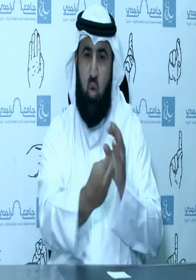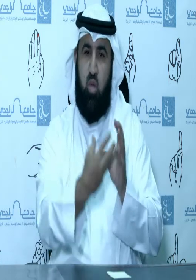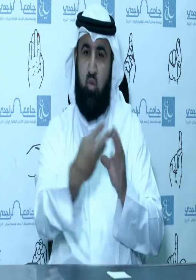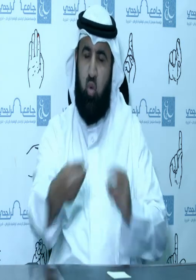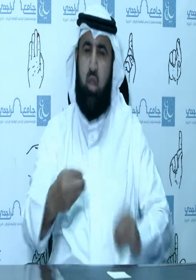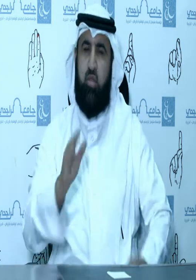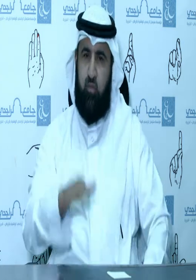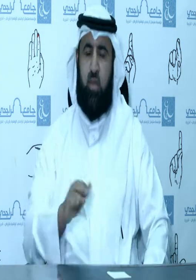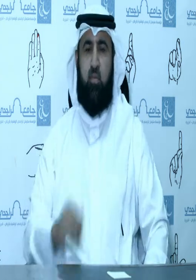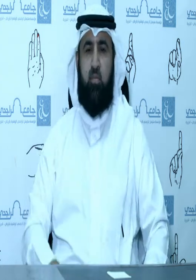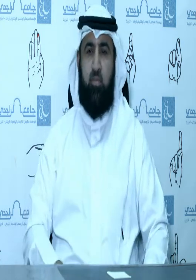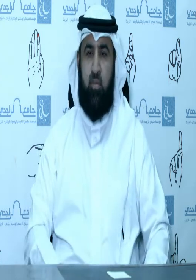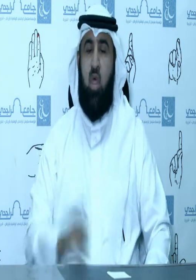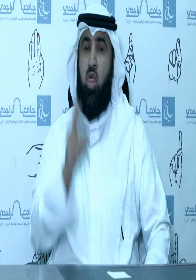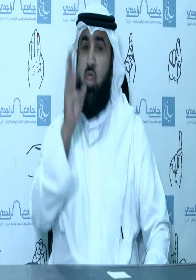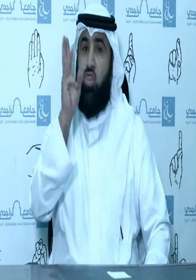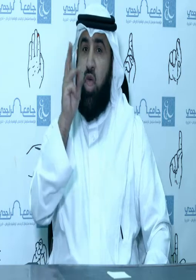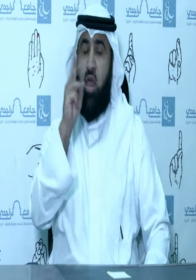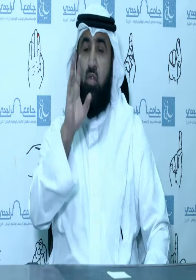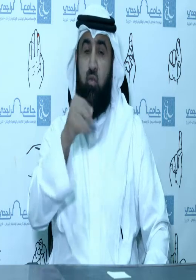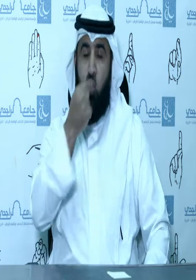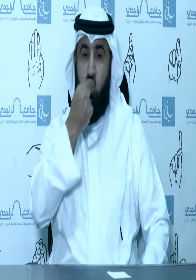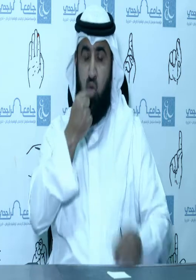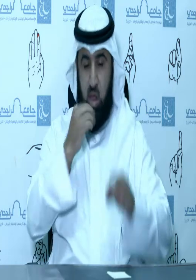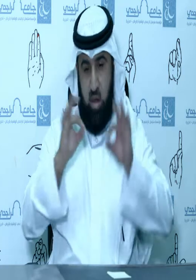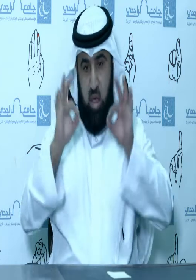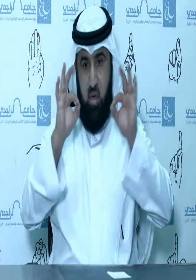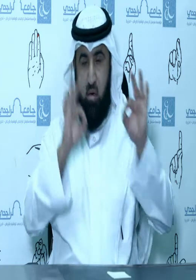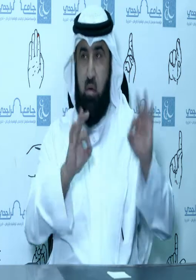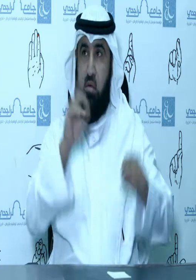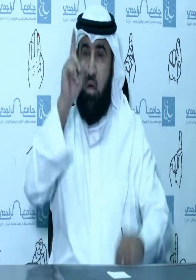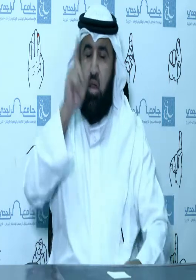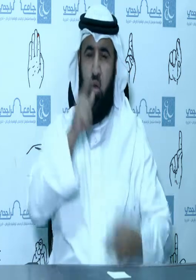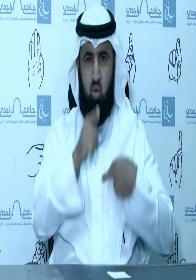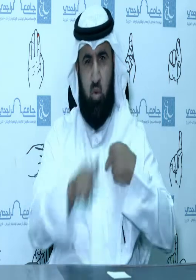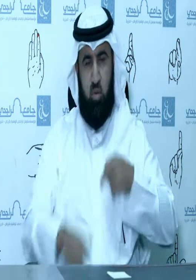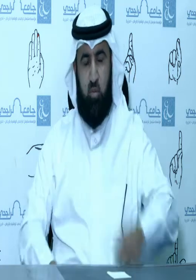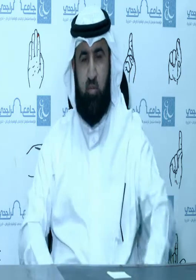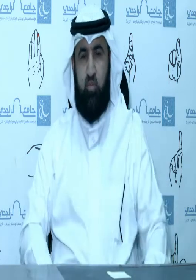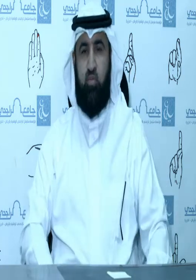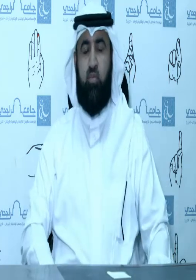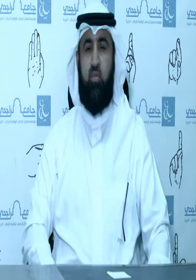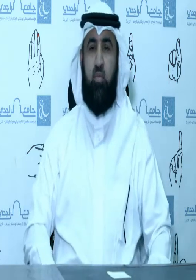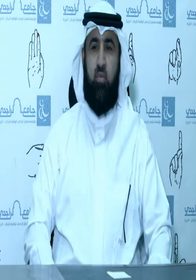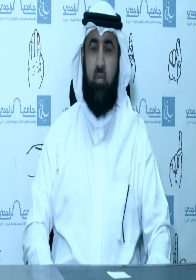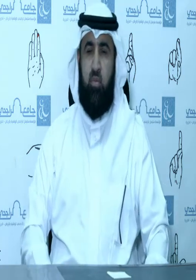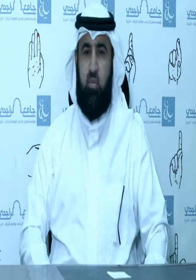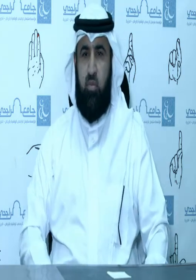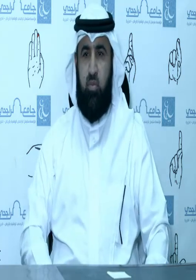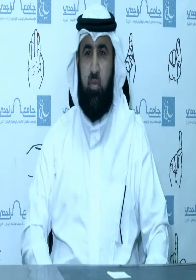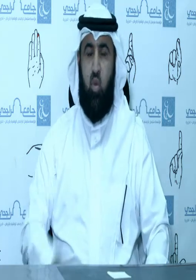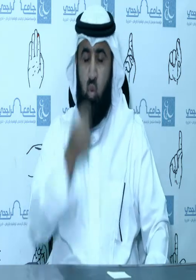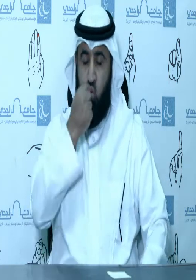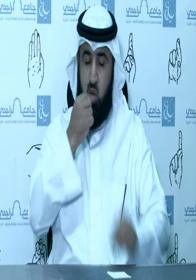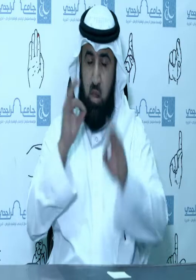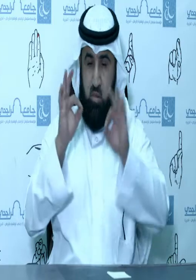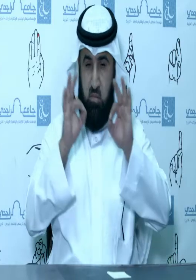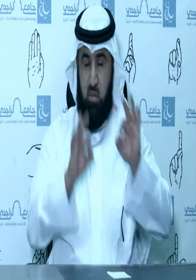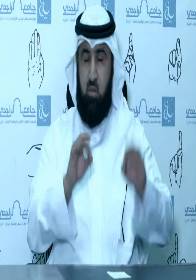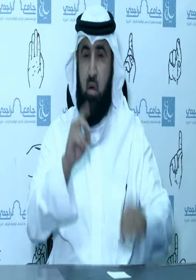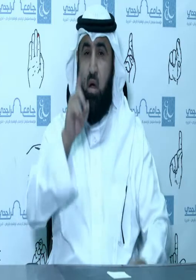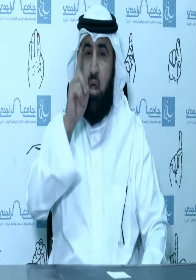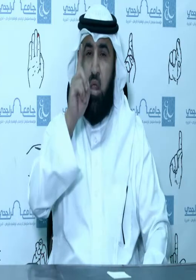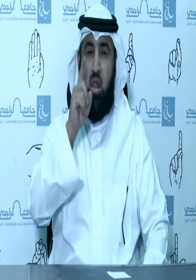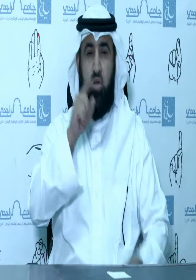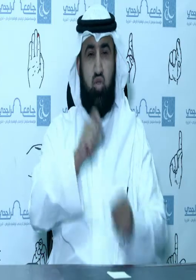ومرة بأنه آية من آياته والله أنه آية من آياته